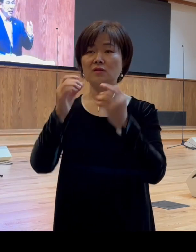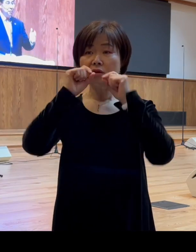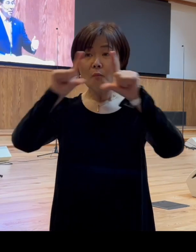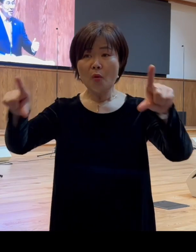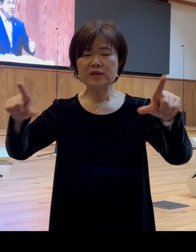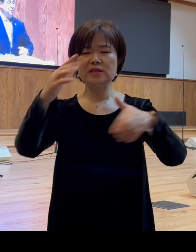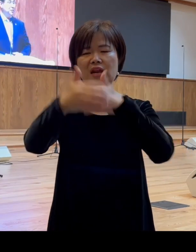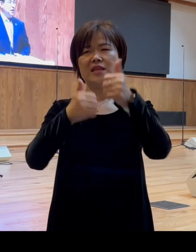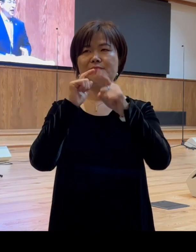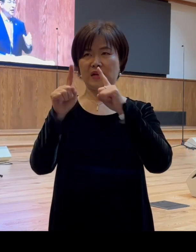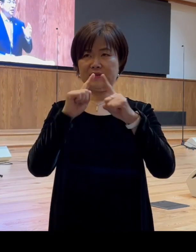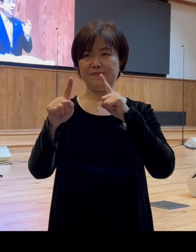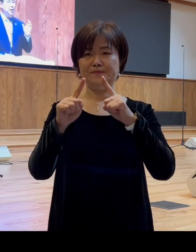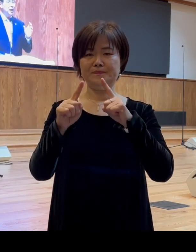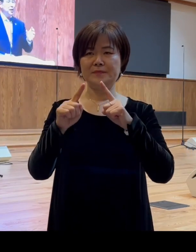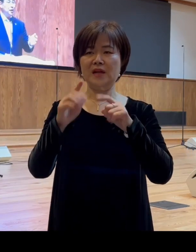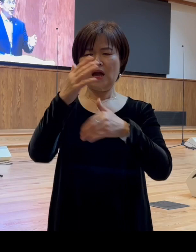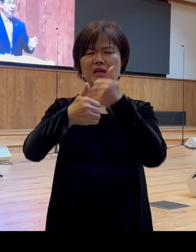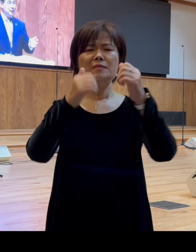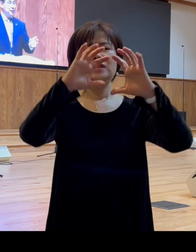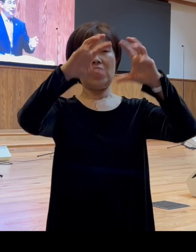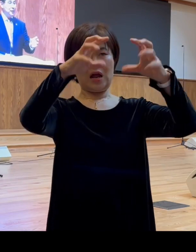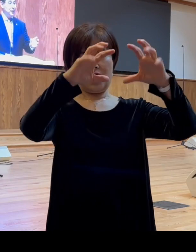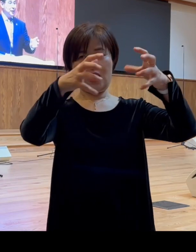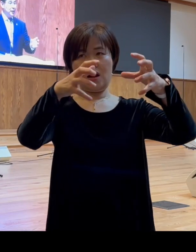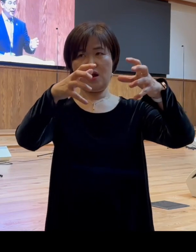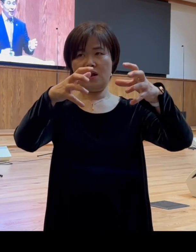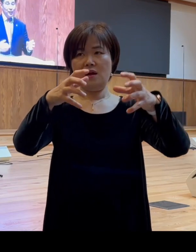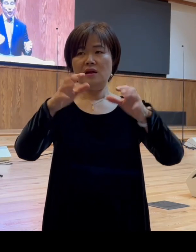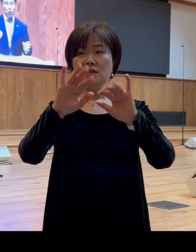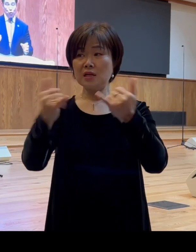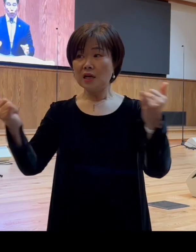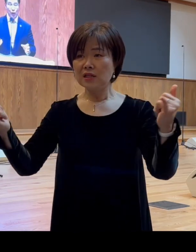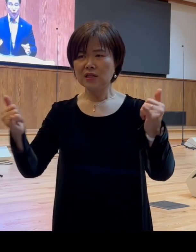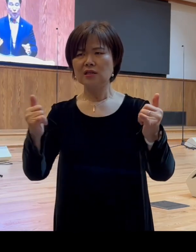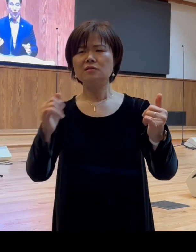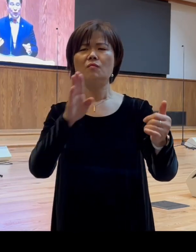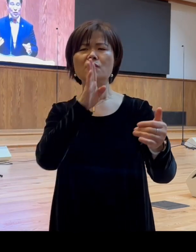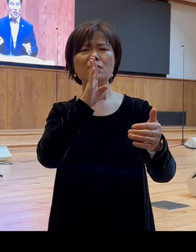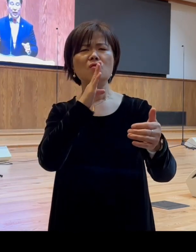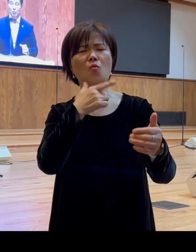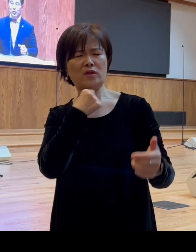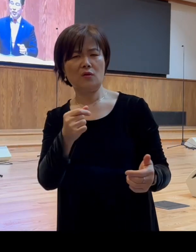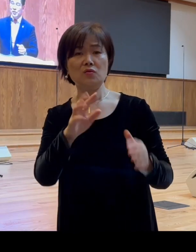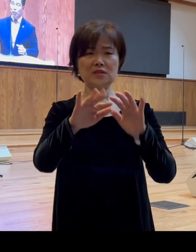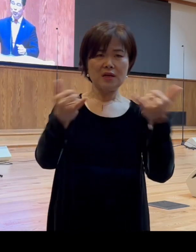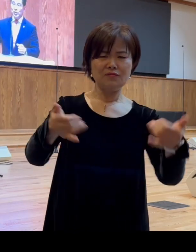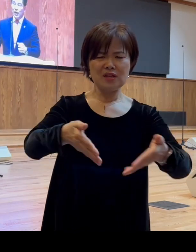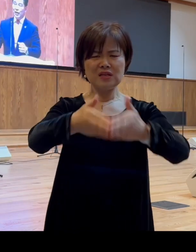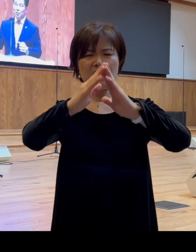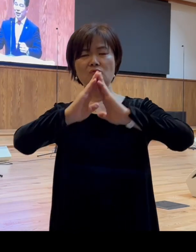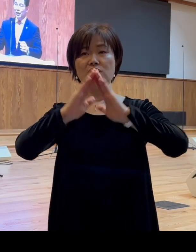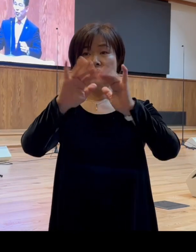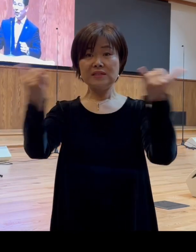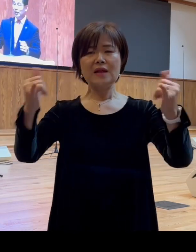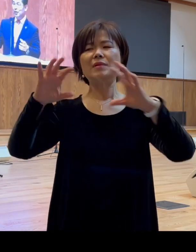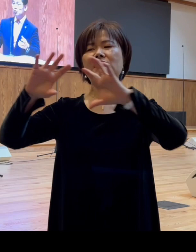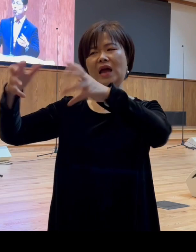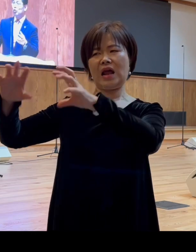말씀 하나님의 나라가 인간들이 추구하고 사람들이 세운 사람의 나라와 충돌하기